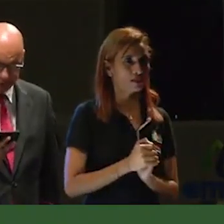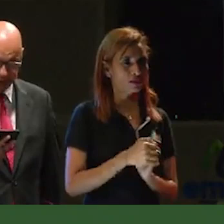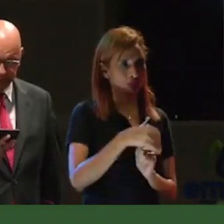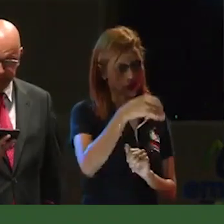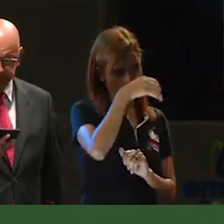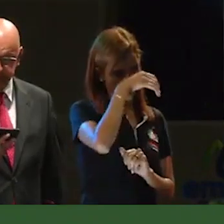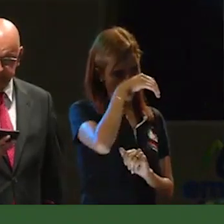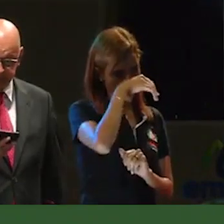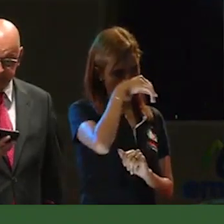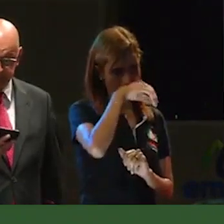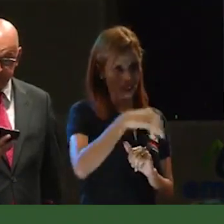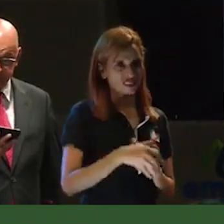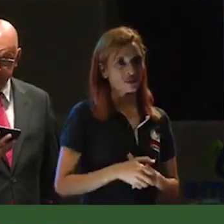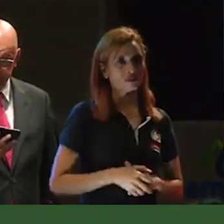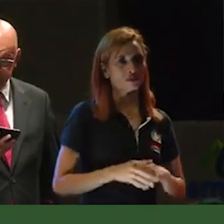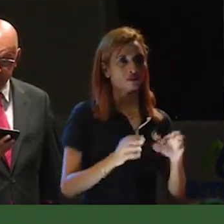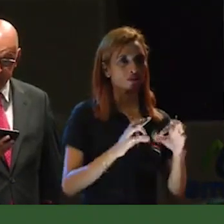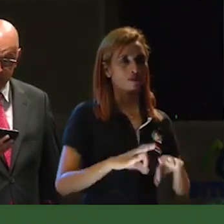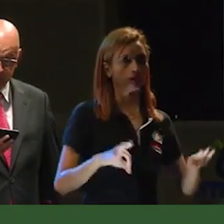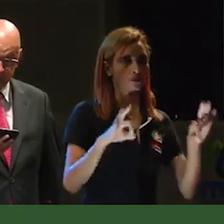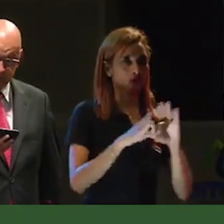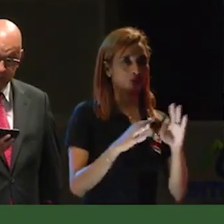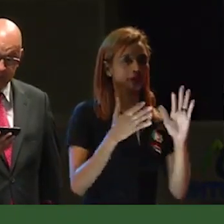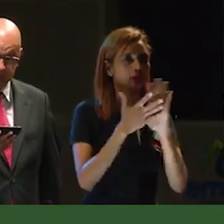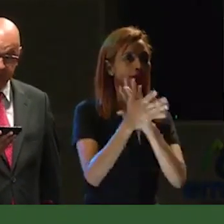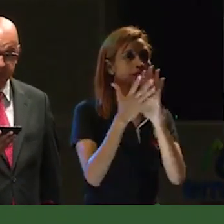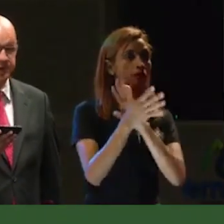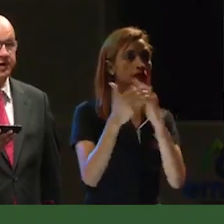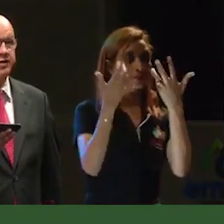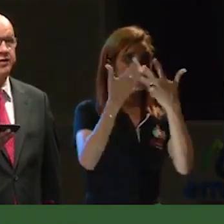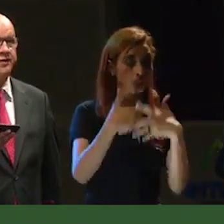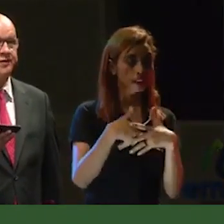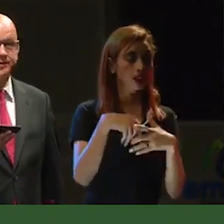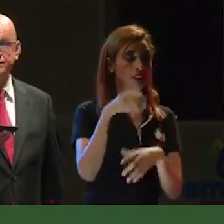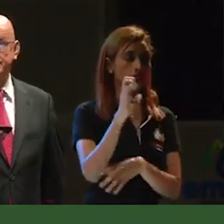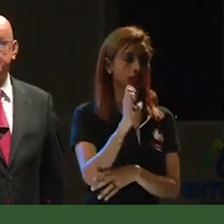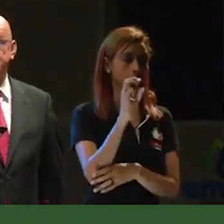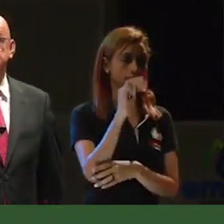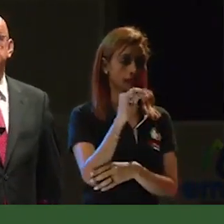en favor de empresas públicas de Calarcá. Primero,